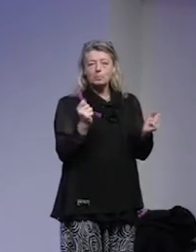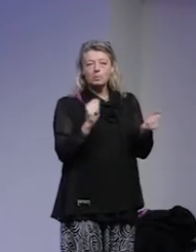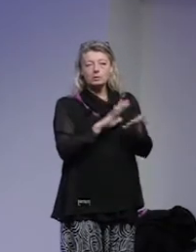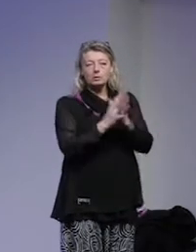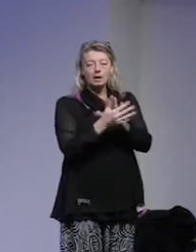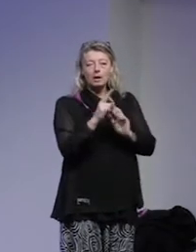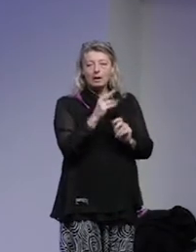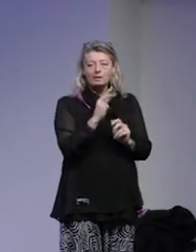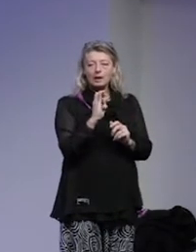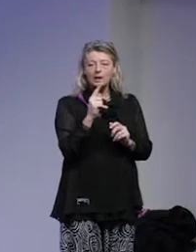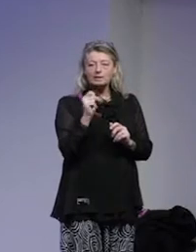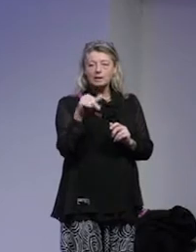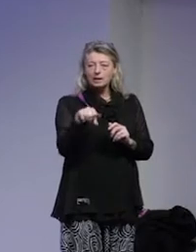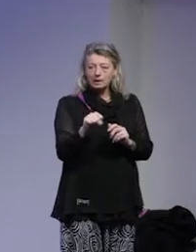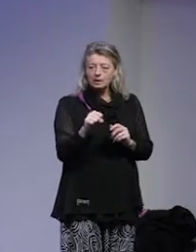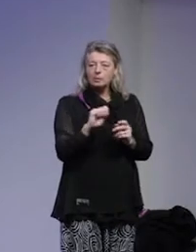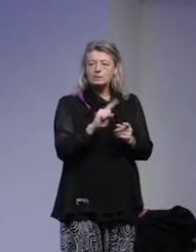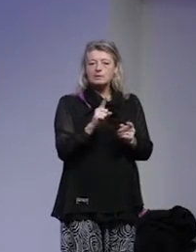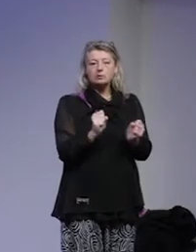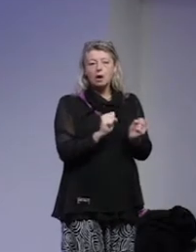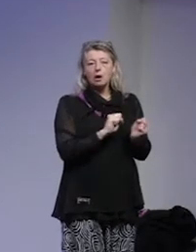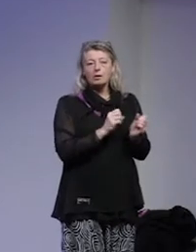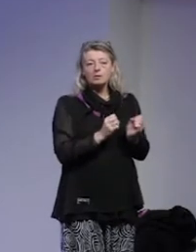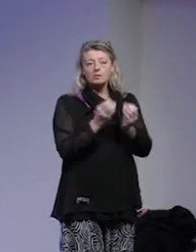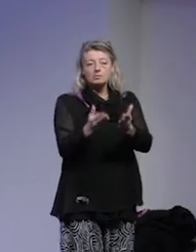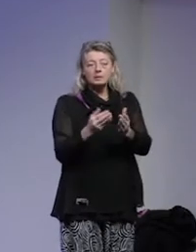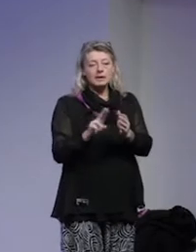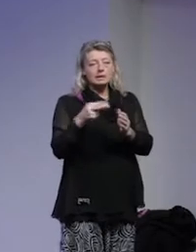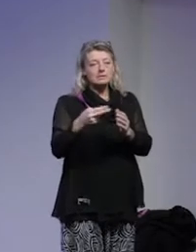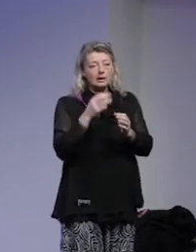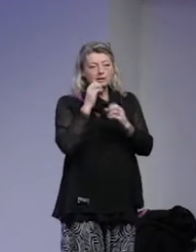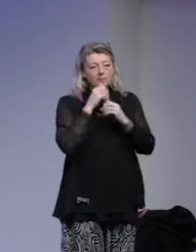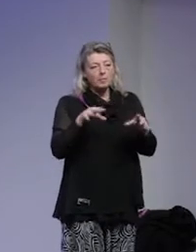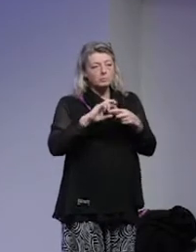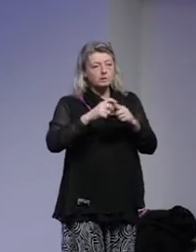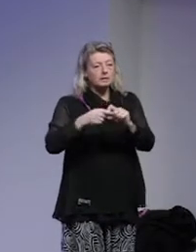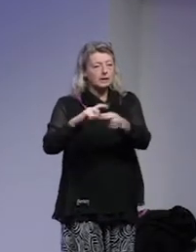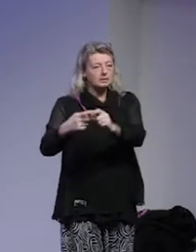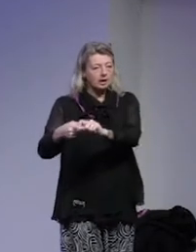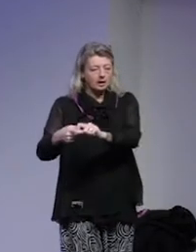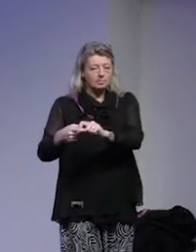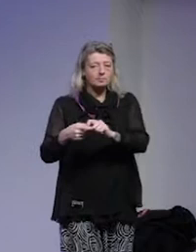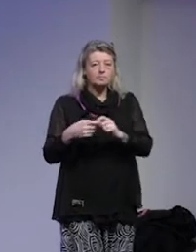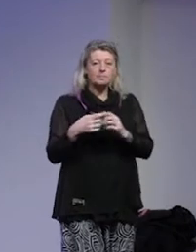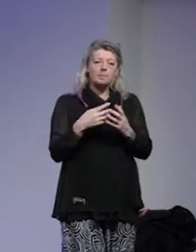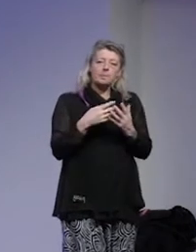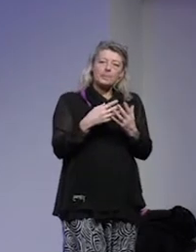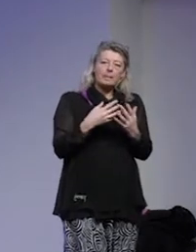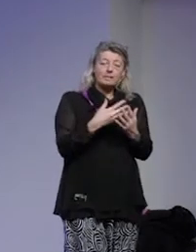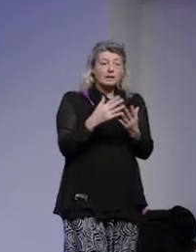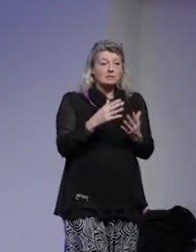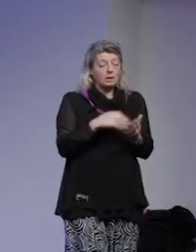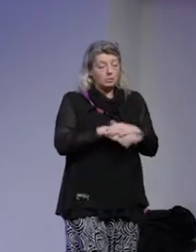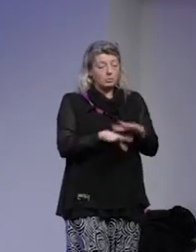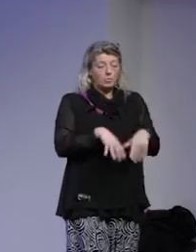sedan ska föras vidare i olika typer av informationskedjor. Detta är ganska långt ifrån deras grundläggande